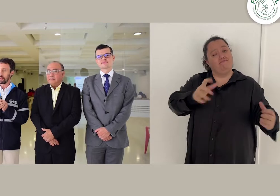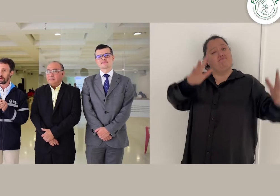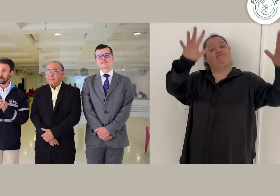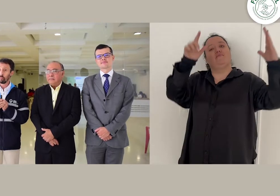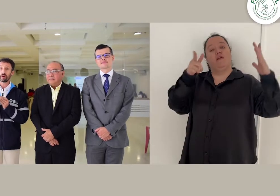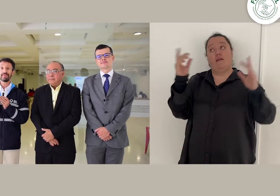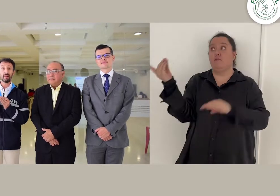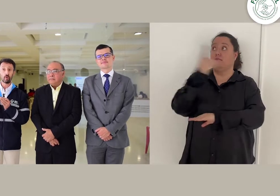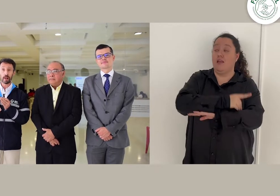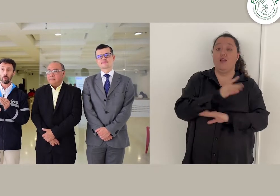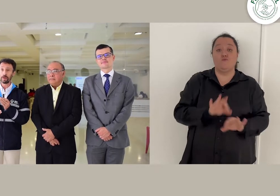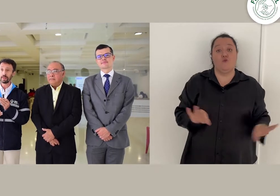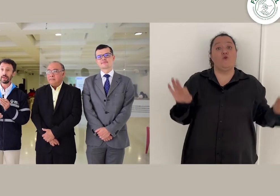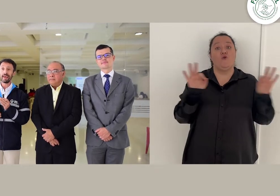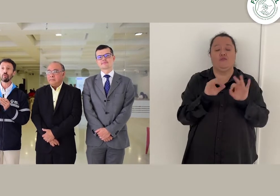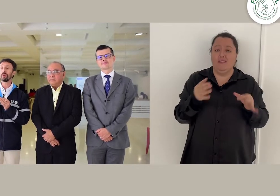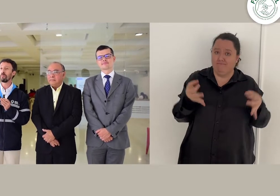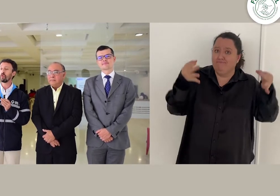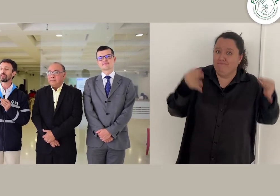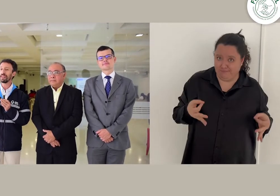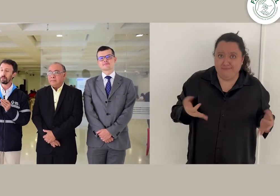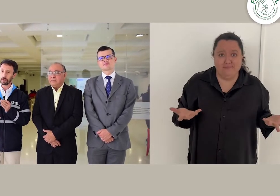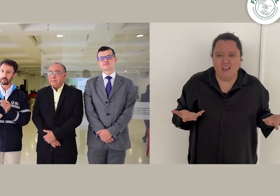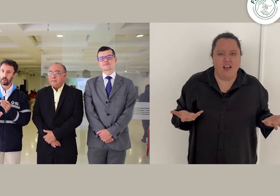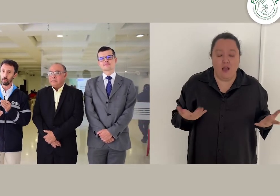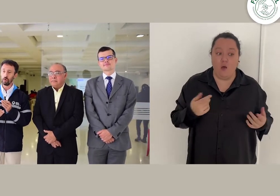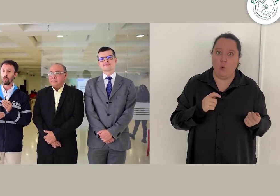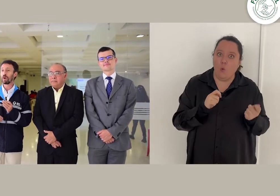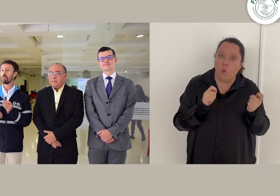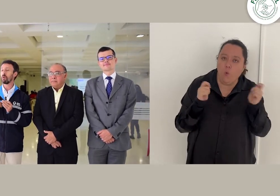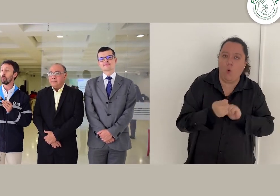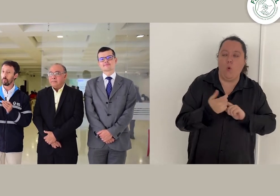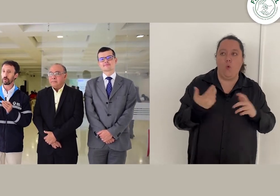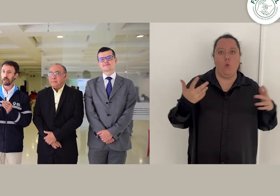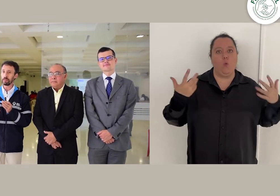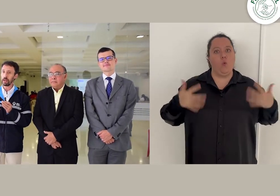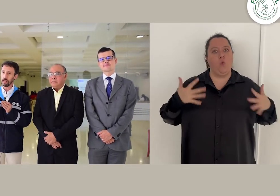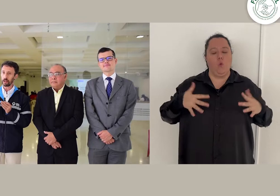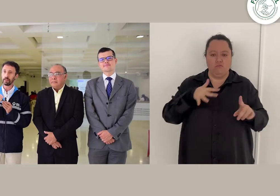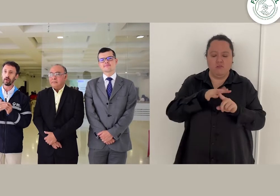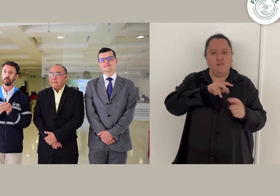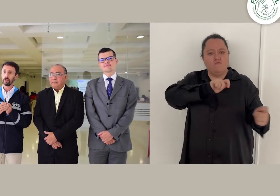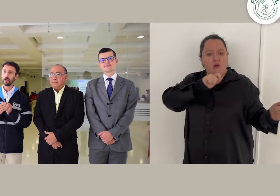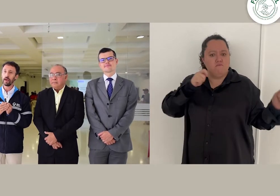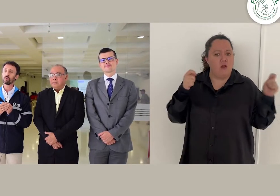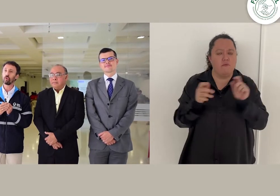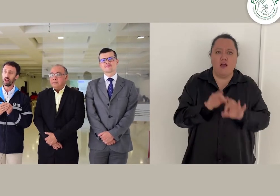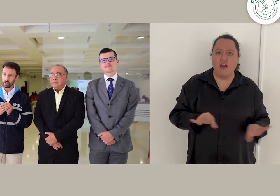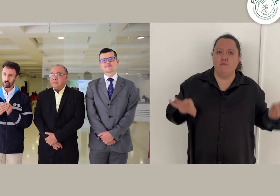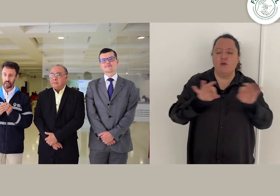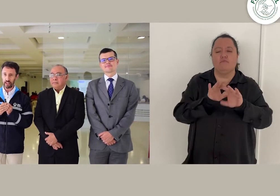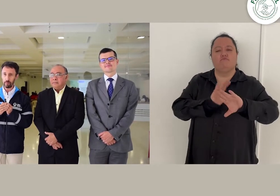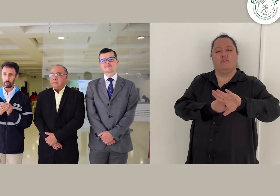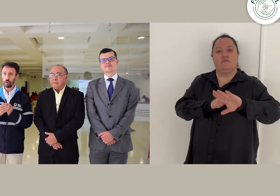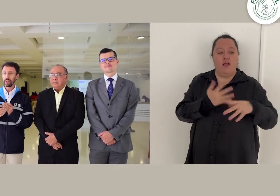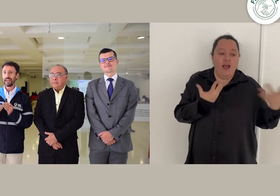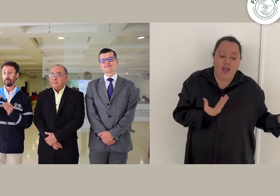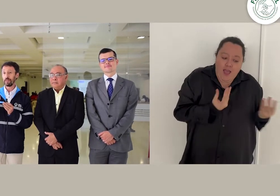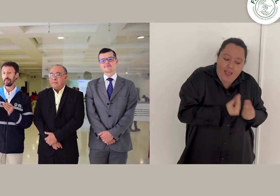día, porque sin lugar a dudas es un cambio significativo, un cambio muy importante y reitero, es con hechos y en equipo que el